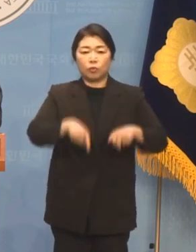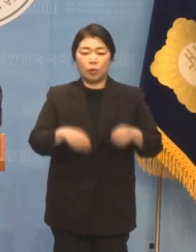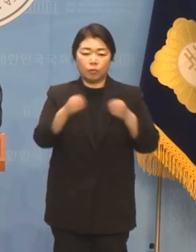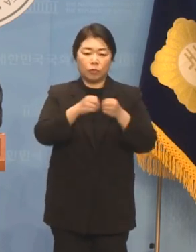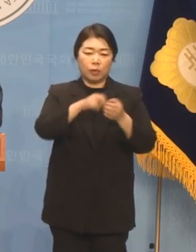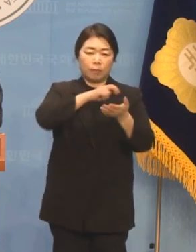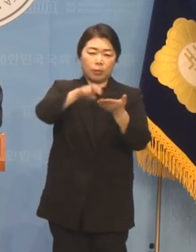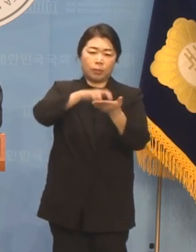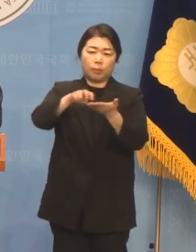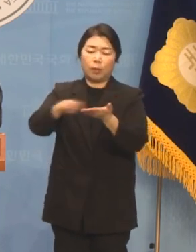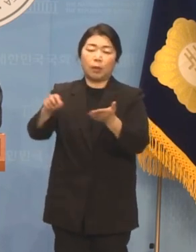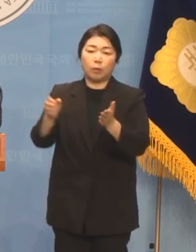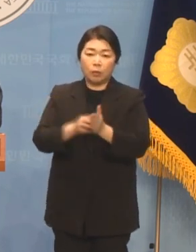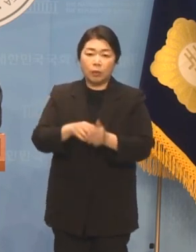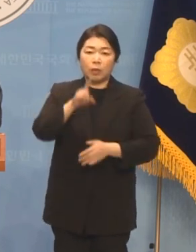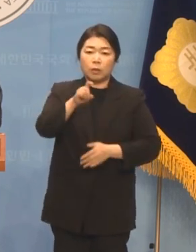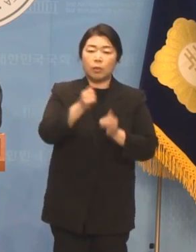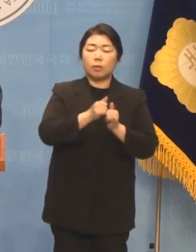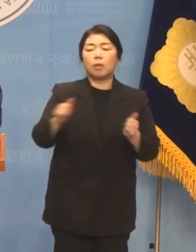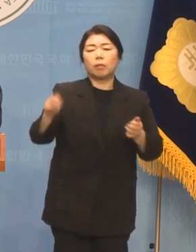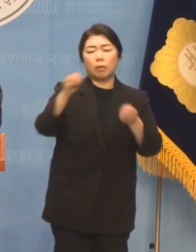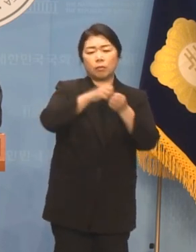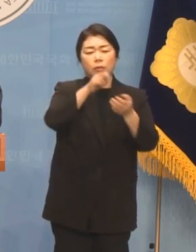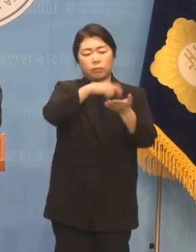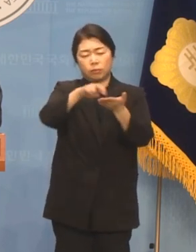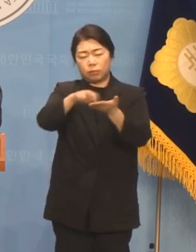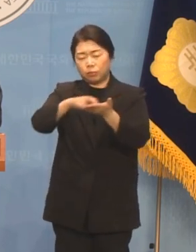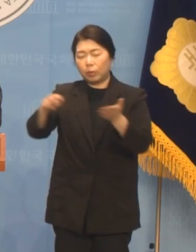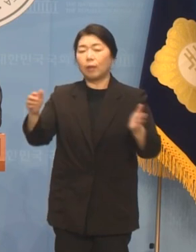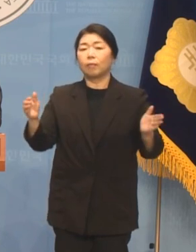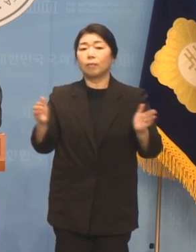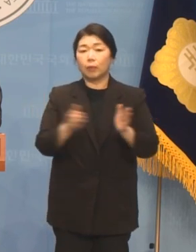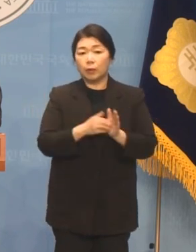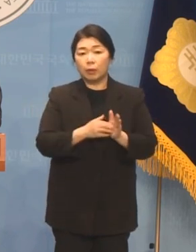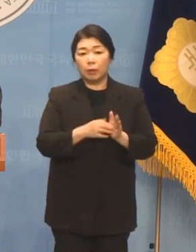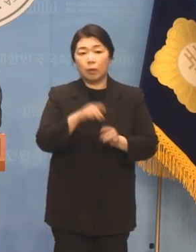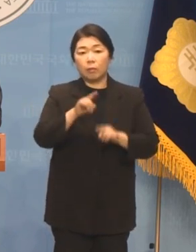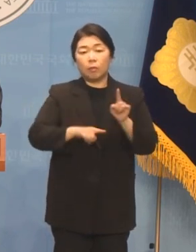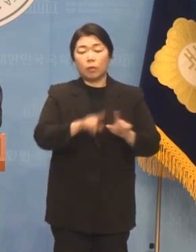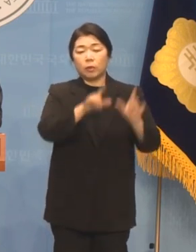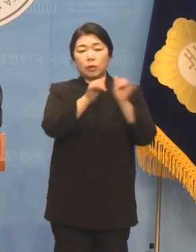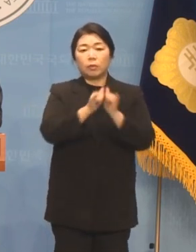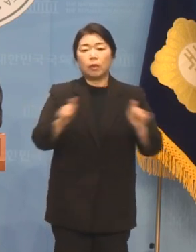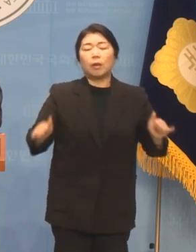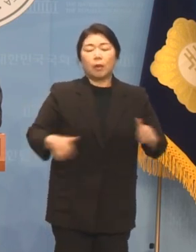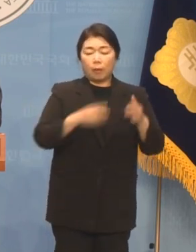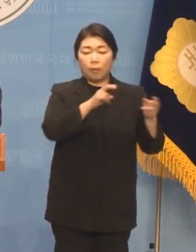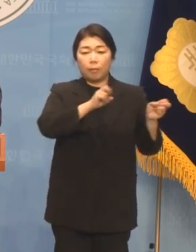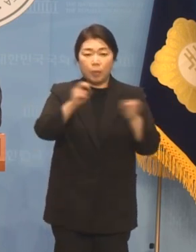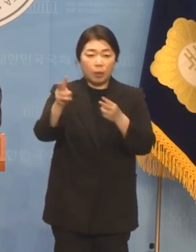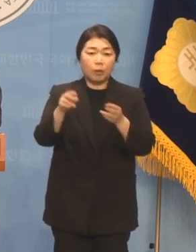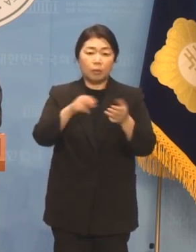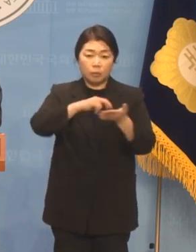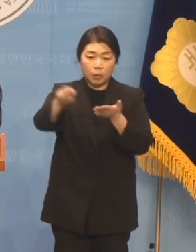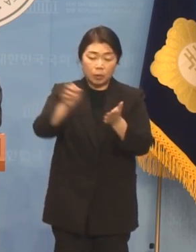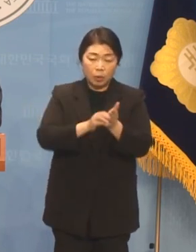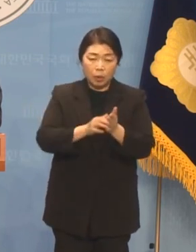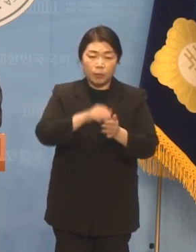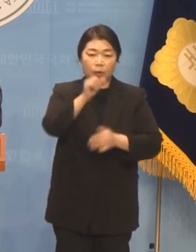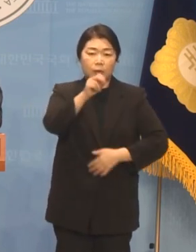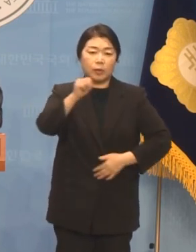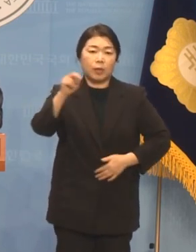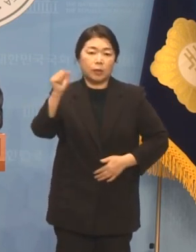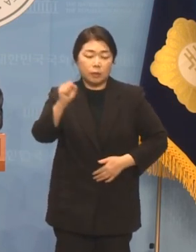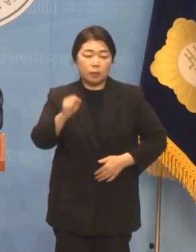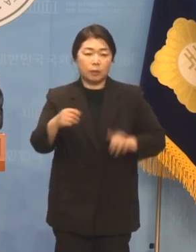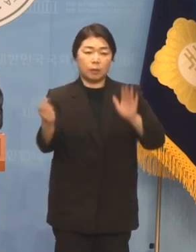문자를 무려 10만 명이 넘는 목포 시민들에게 대량으로 발송하고 본인의 SNS 계정에까지